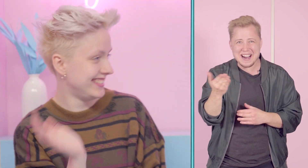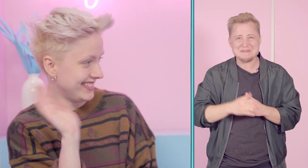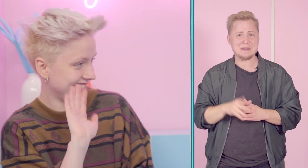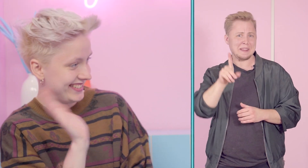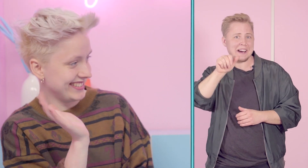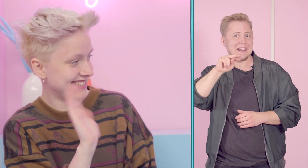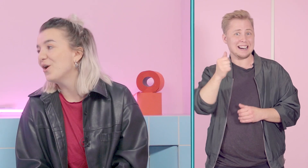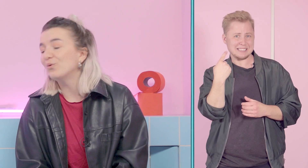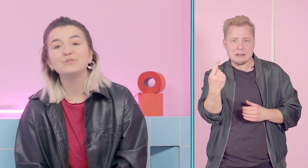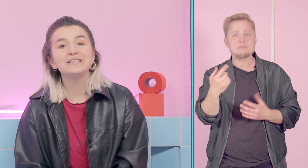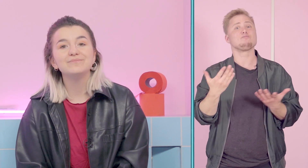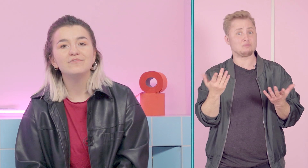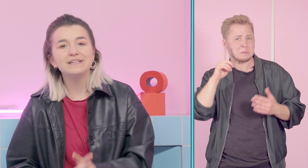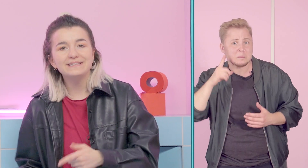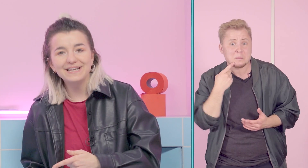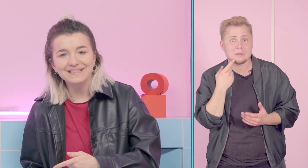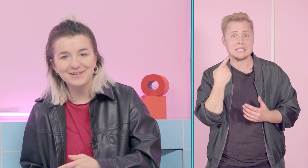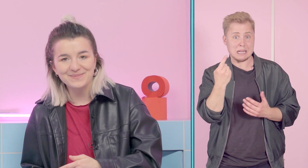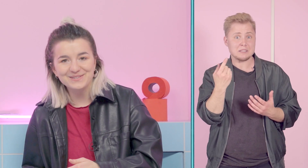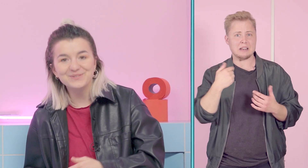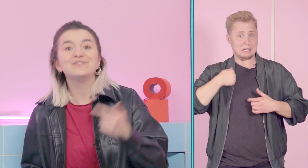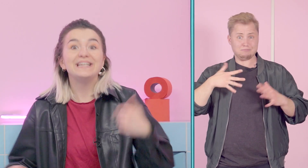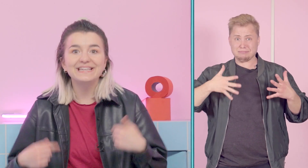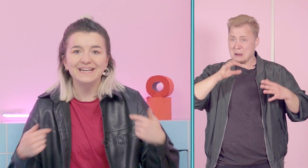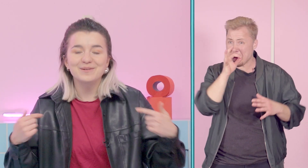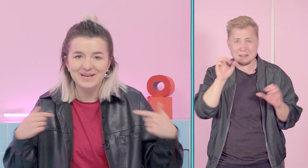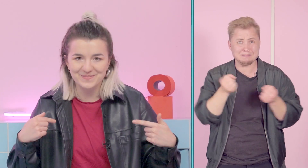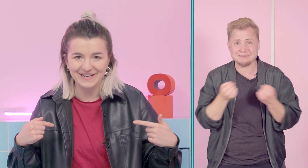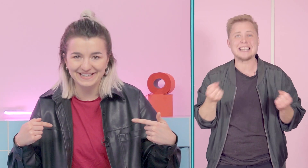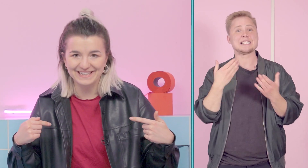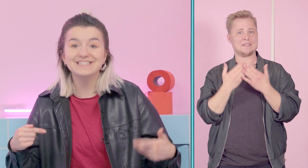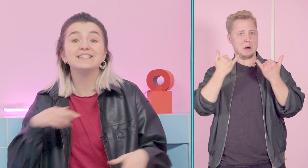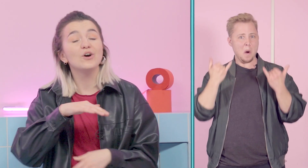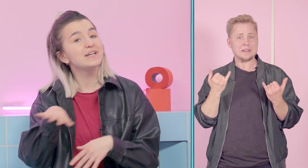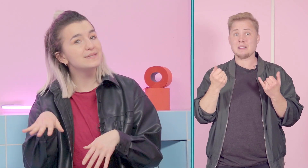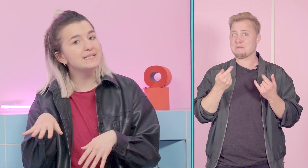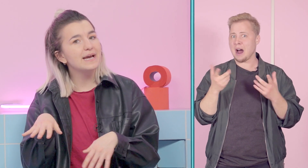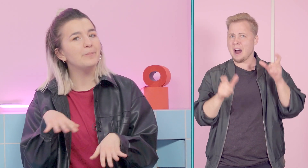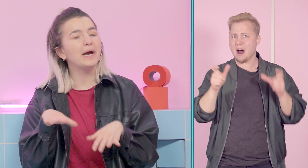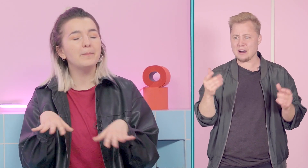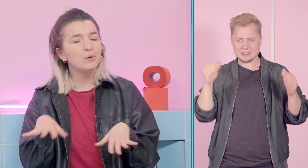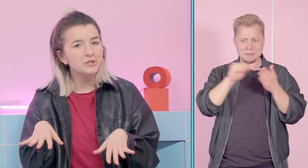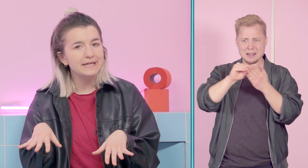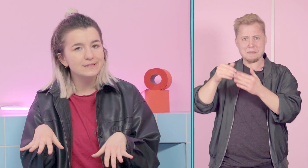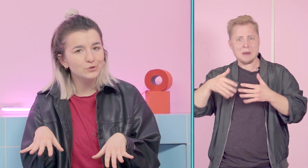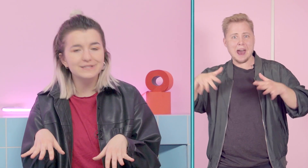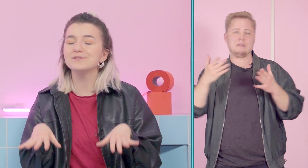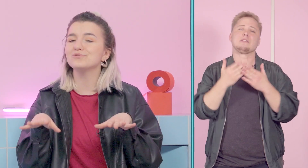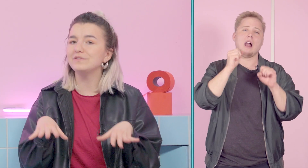Hallo. Und weil Dana taub ist und weil ich keine Gebärdensprache kann, sind hier heute am Set ein paar mehr Leute als sonst. Also so wie